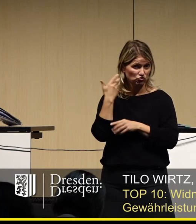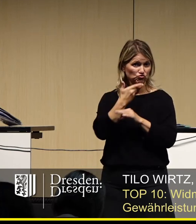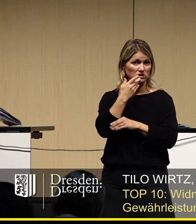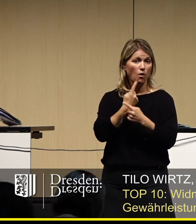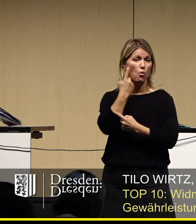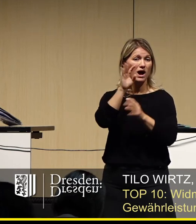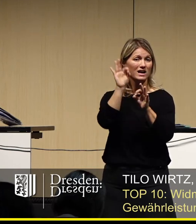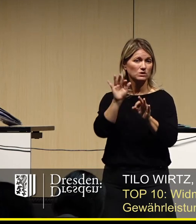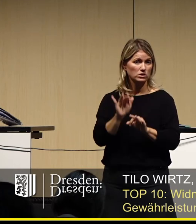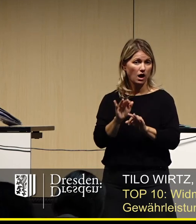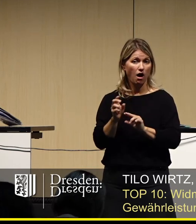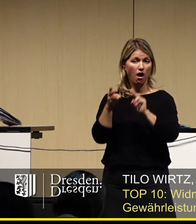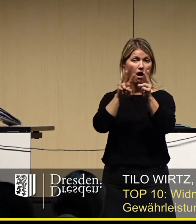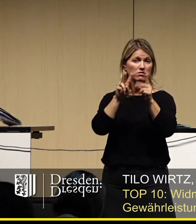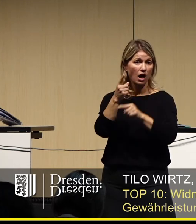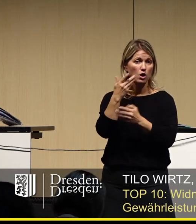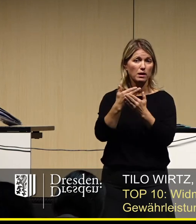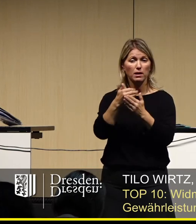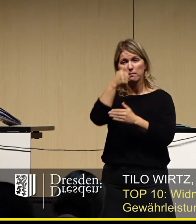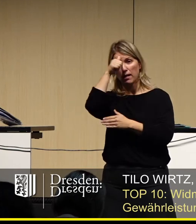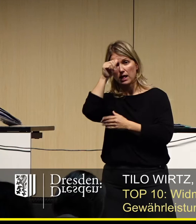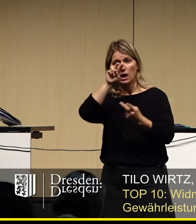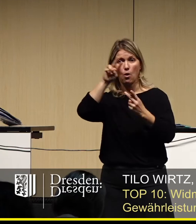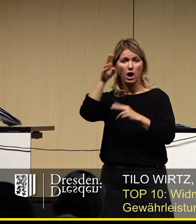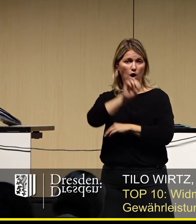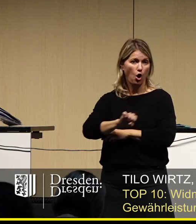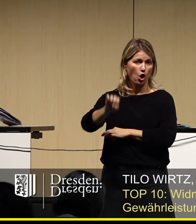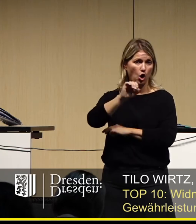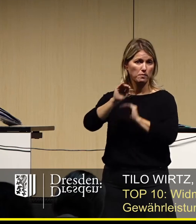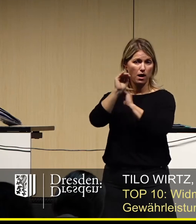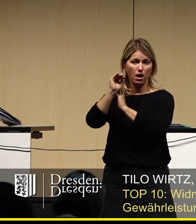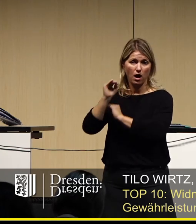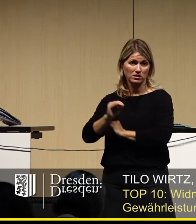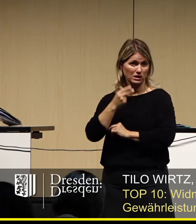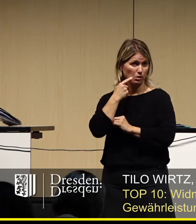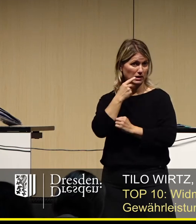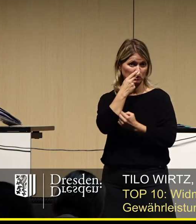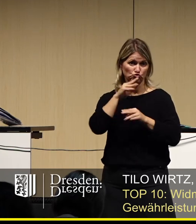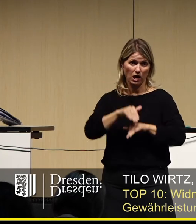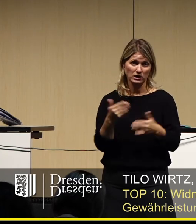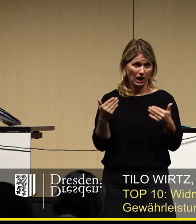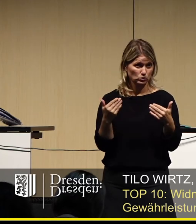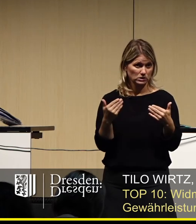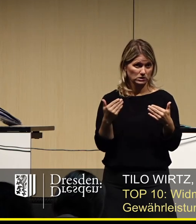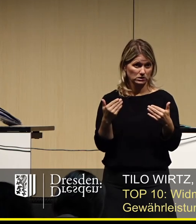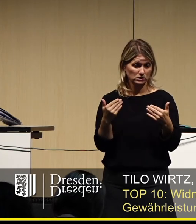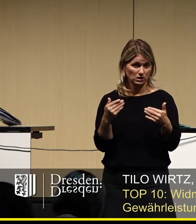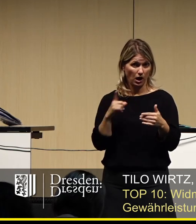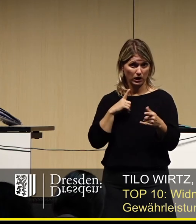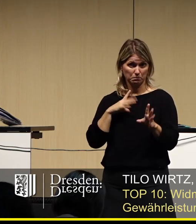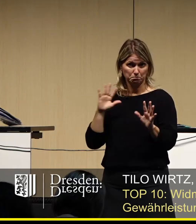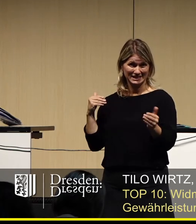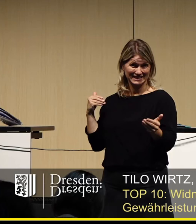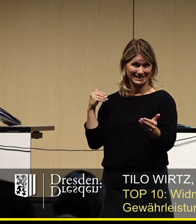andere Städte sind es, Berlin ist es, in anderen Ländern in Europa sieht es im Prinzip zurzeit nicht gut aus und bis dahin müsste ja sozusagen